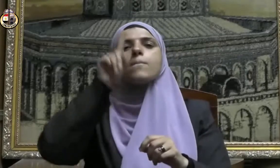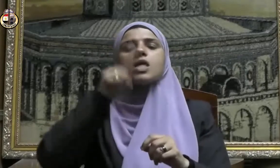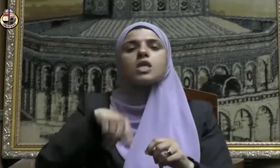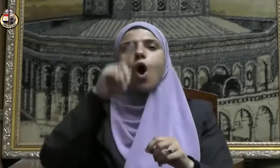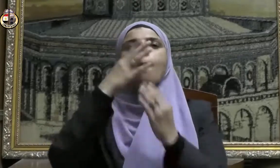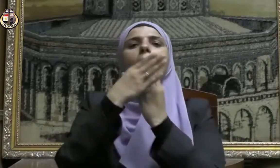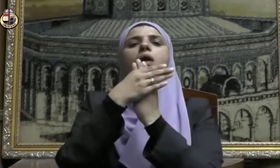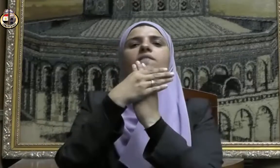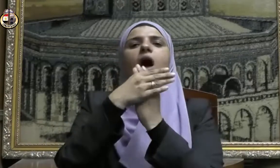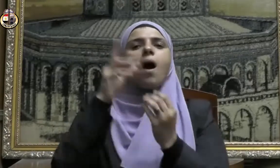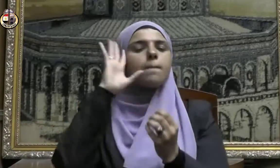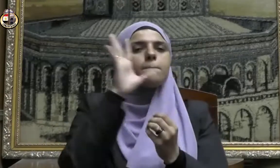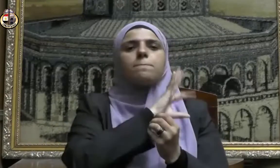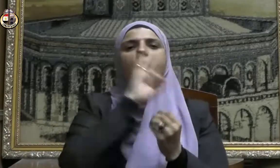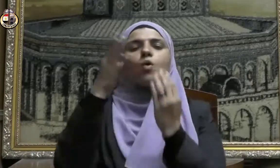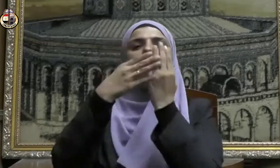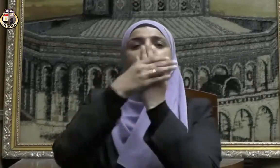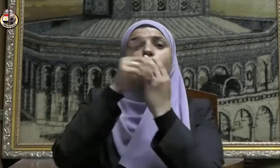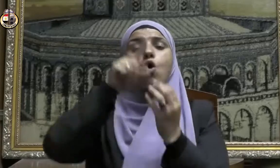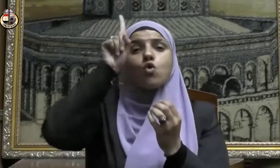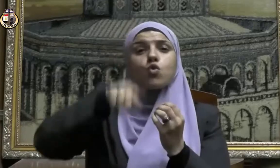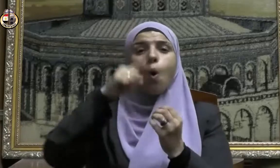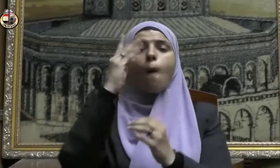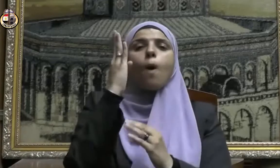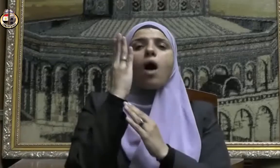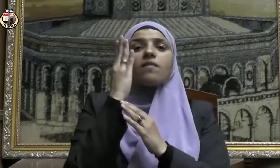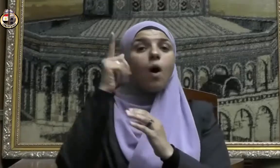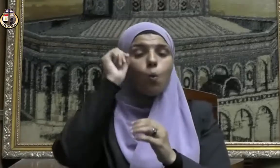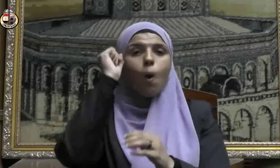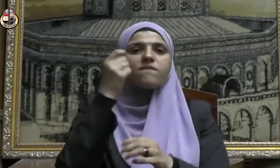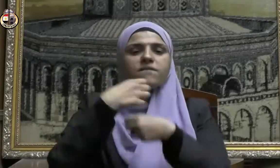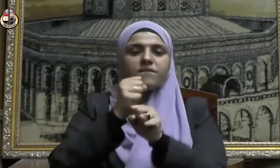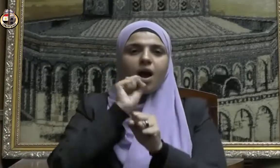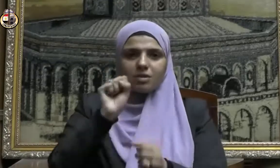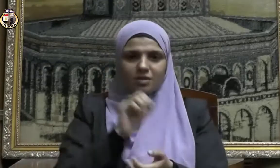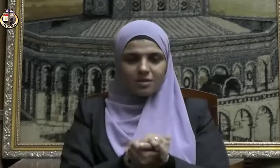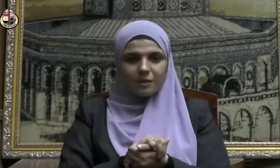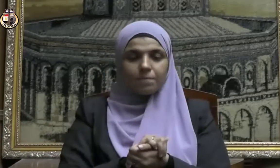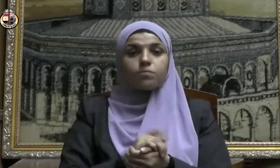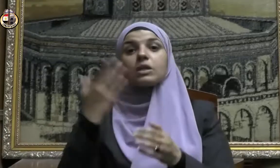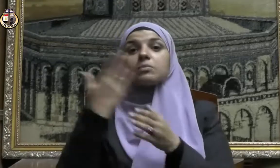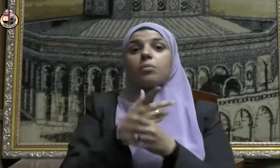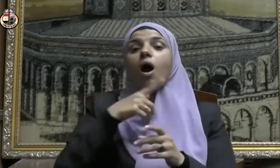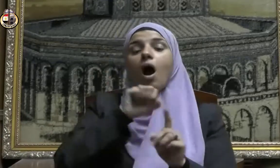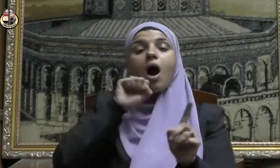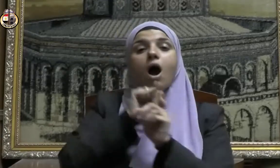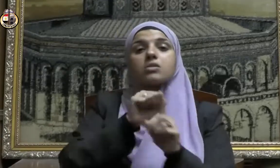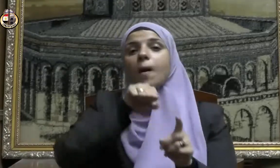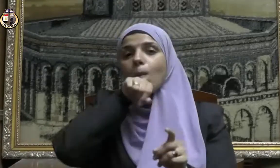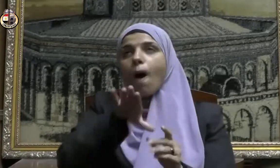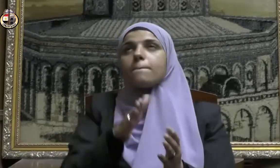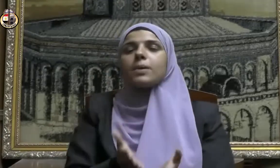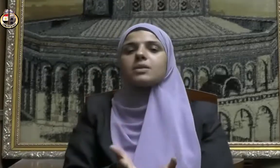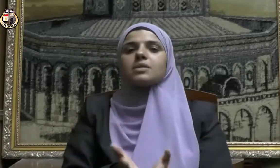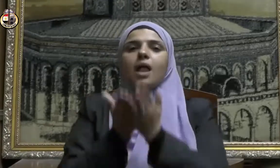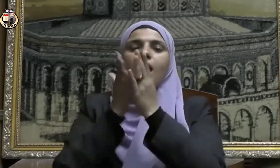يوم عرفة لغير الحاج فقد خص النبي صلى الله عليه وسلم